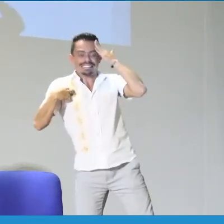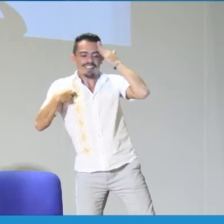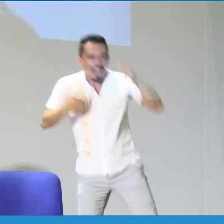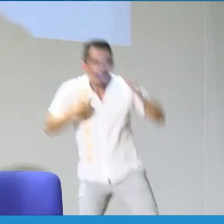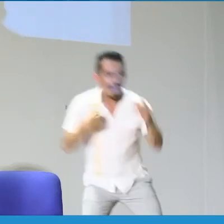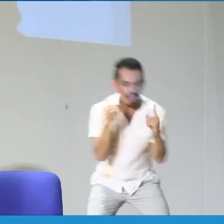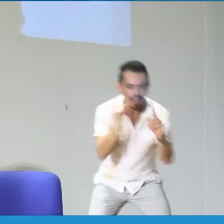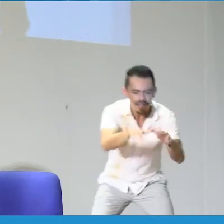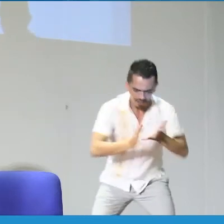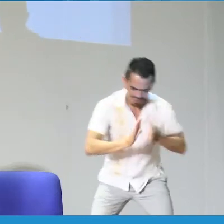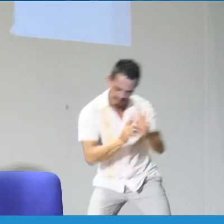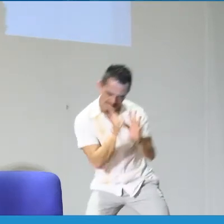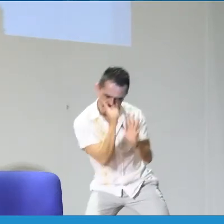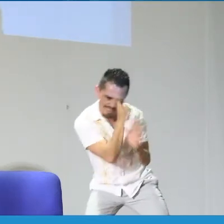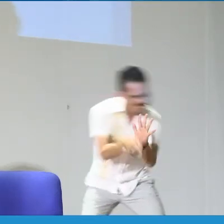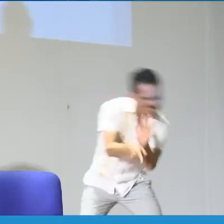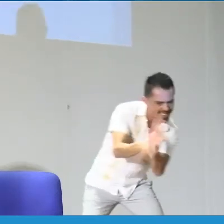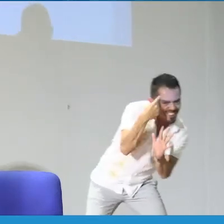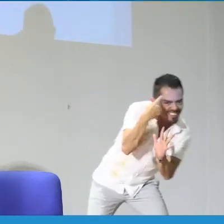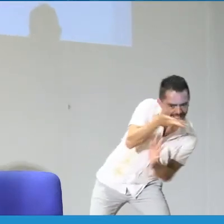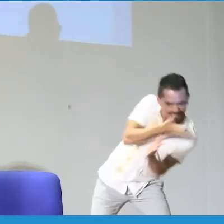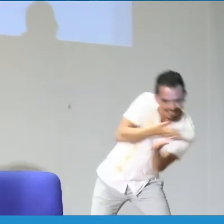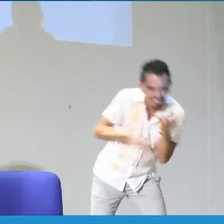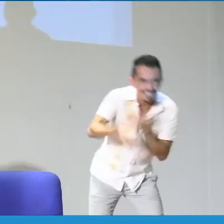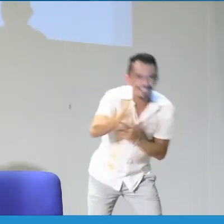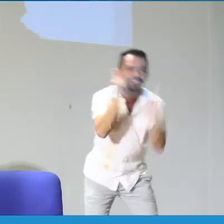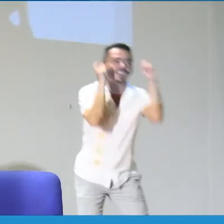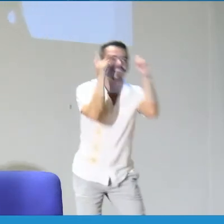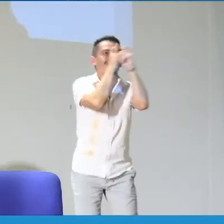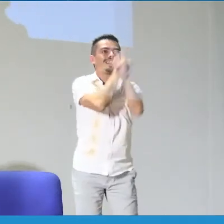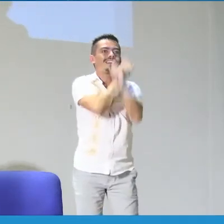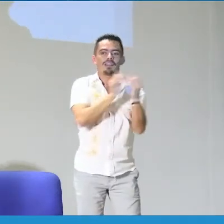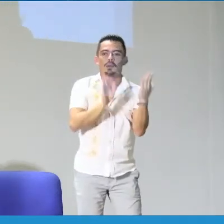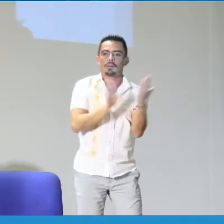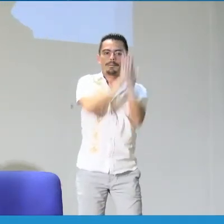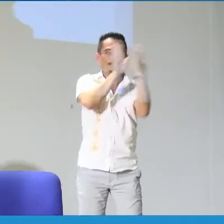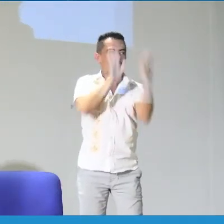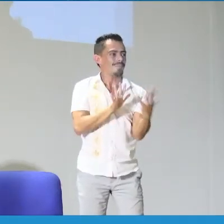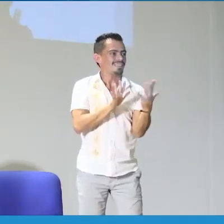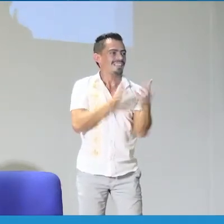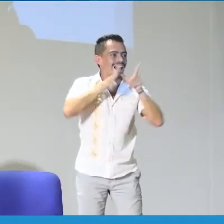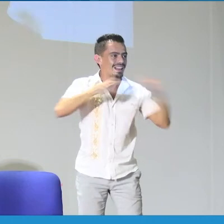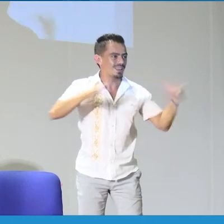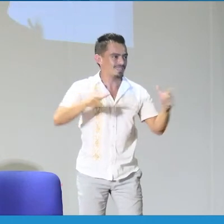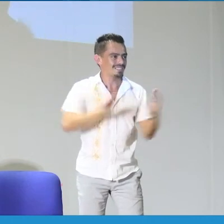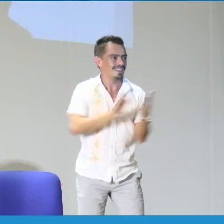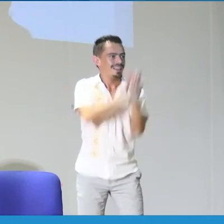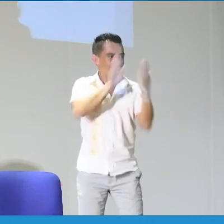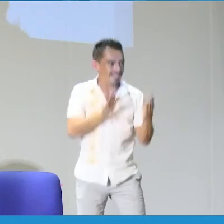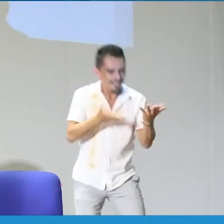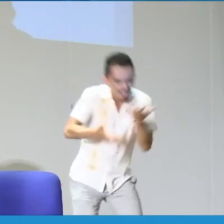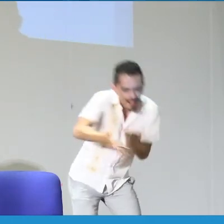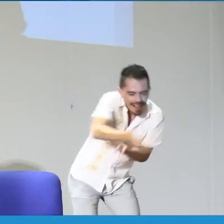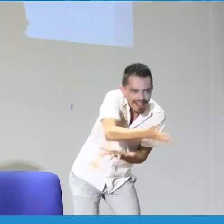También es importante, como les mencionaba, esas producciones, esa didáctica, hacer reflexionar desde diferentes teorías,